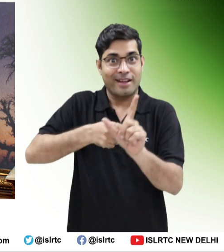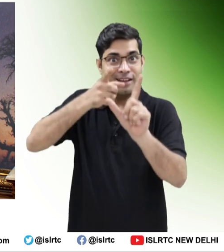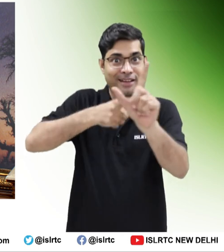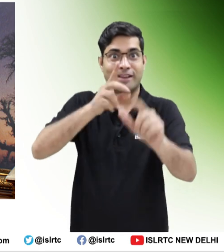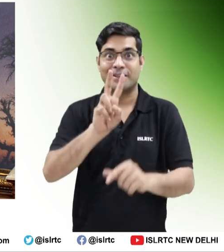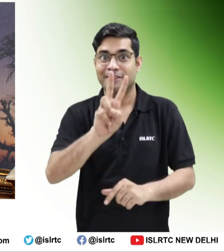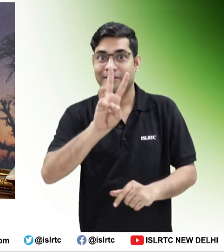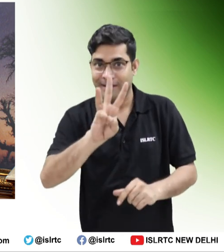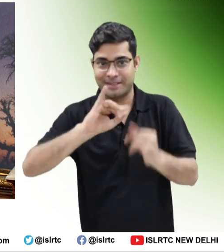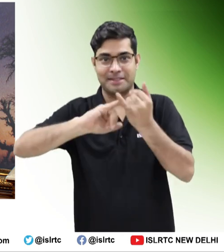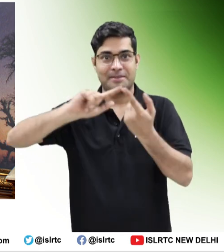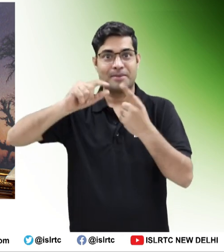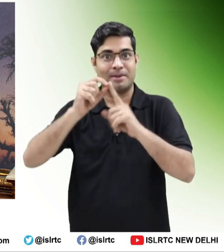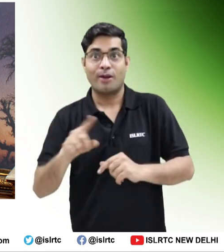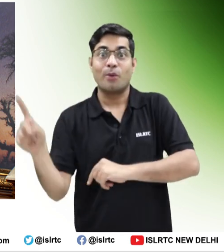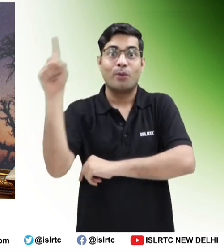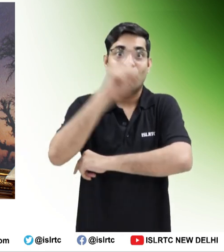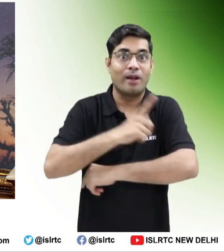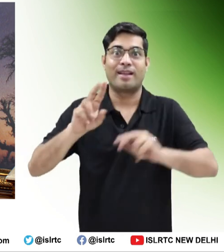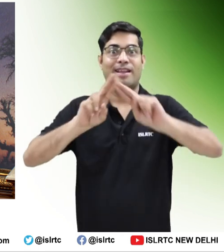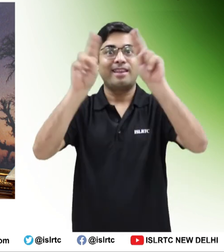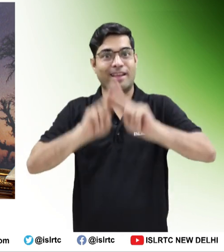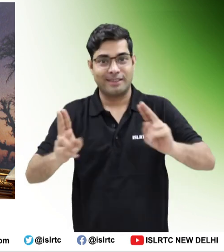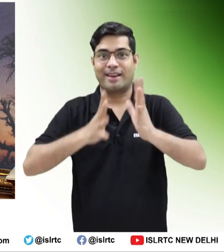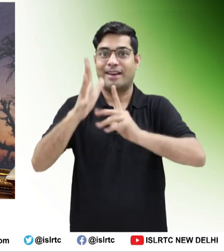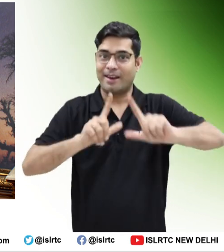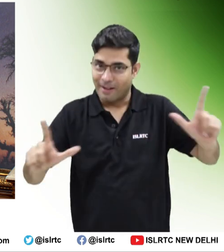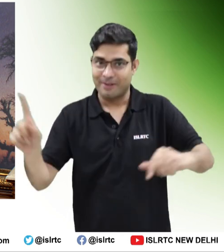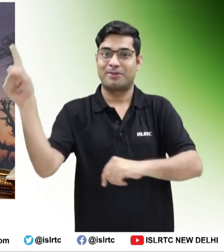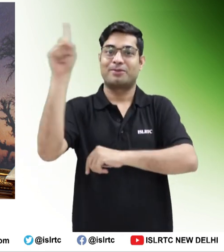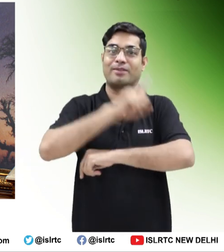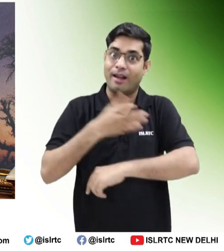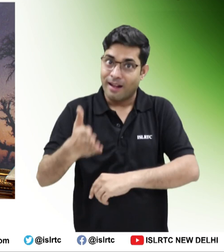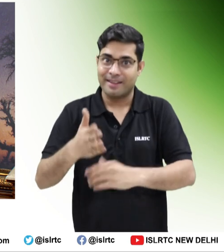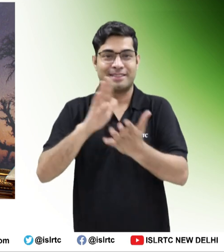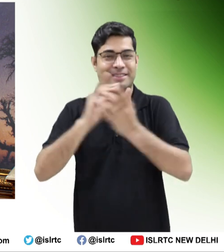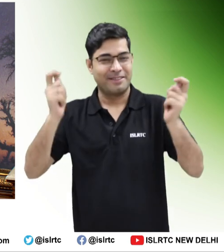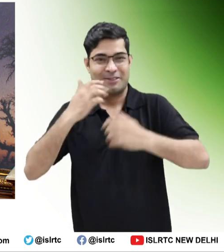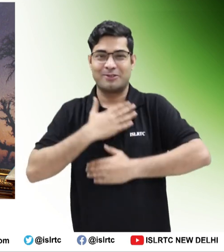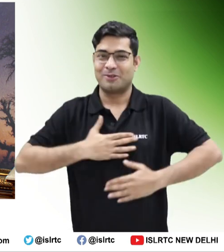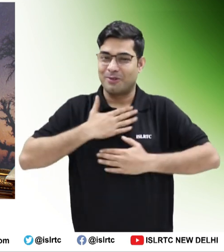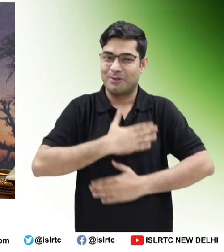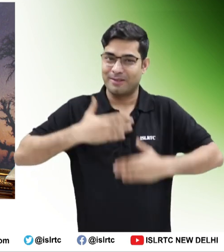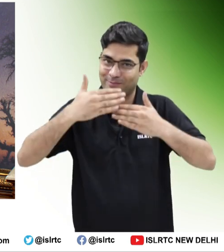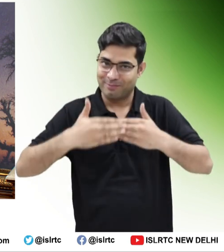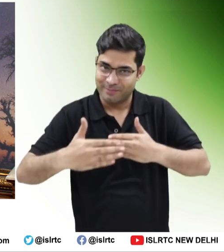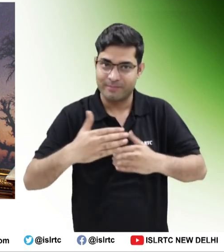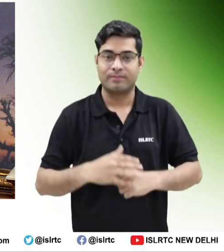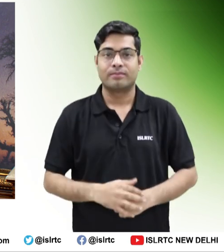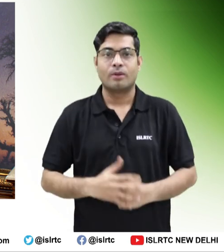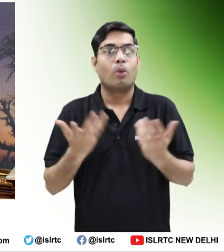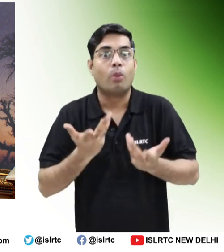23 सितंबर को अंतराश्टिय सांकेतिक भाषा दिवस मनाते हैं ताकि हम